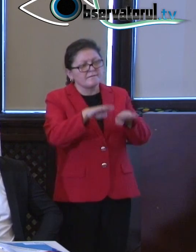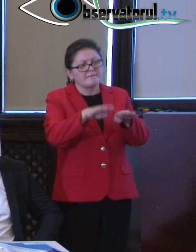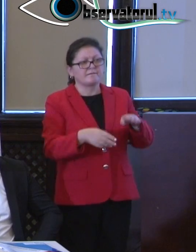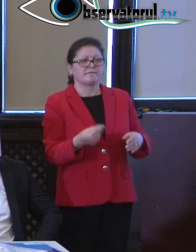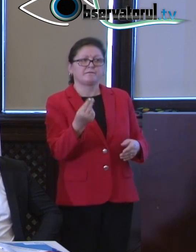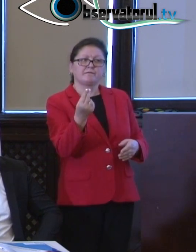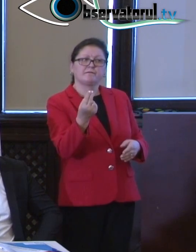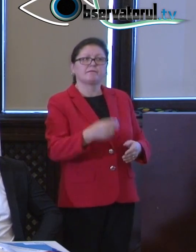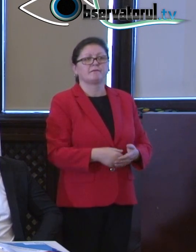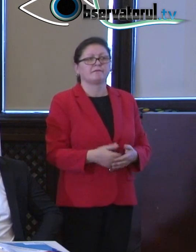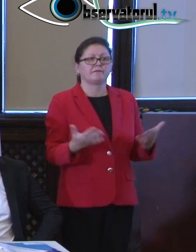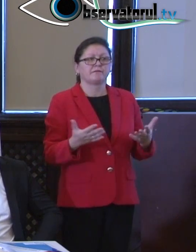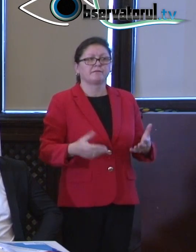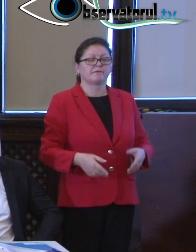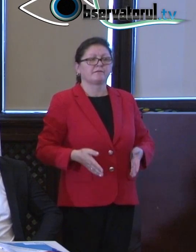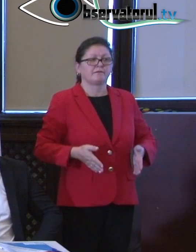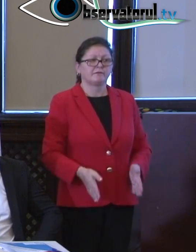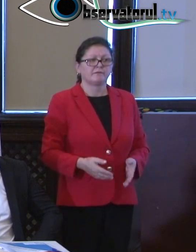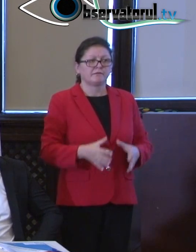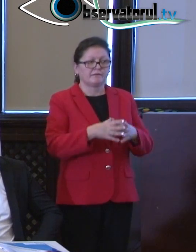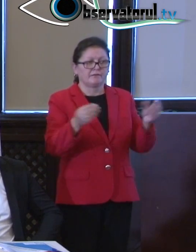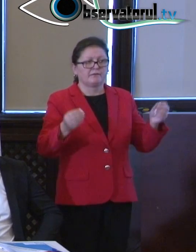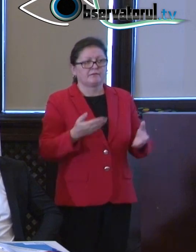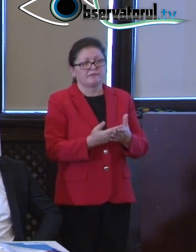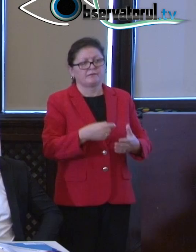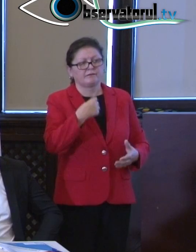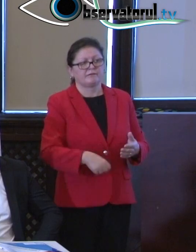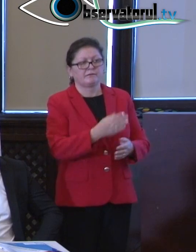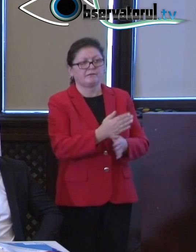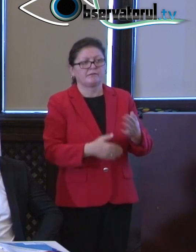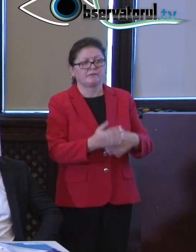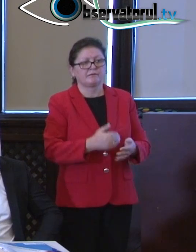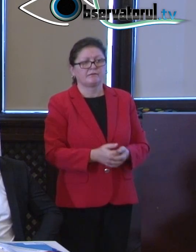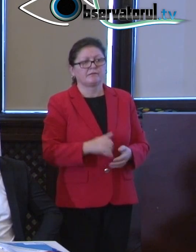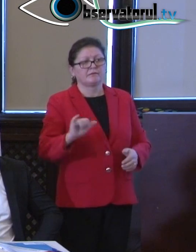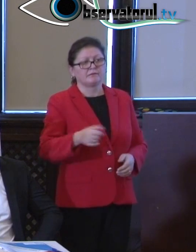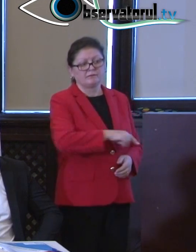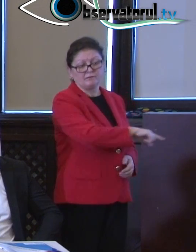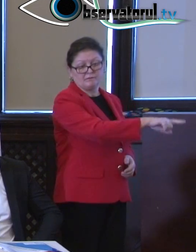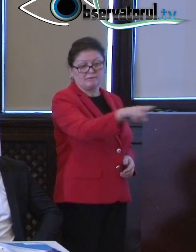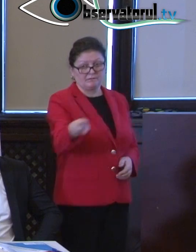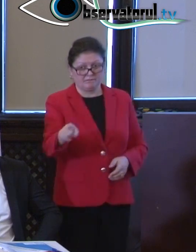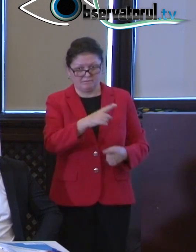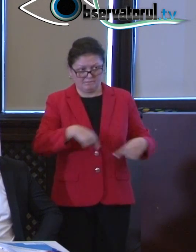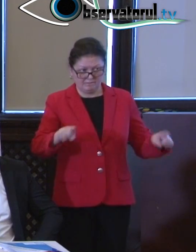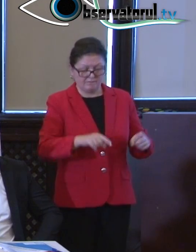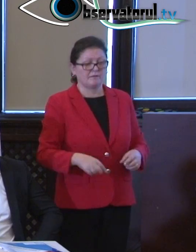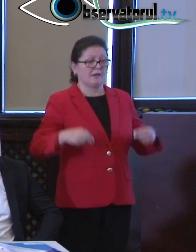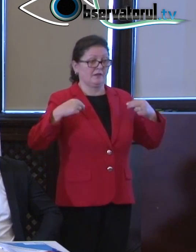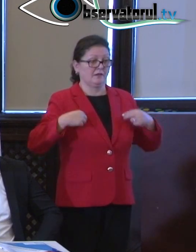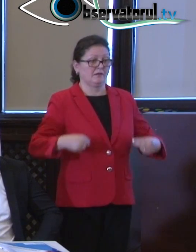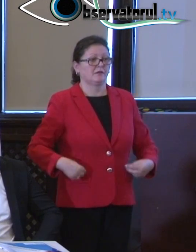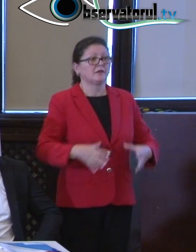financiar care există în România pentru persoanele utilizabilități. Și noi să ne batem, adică parlamentarii români, cât și